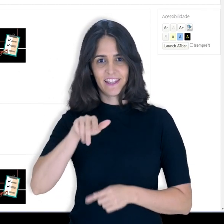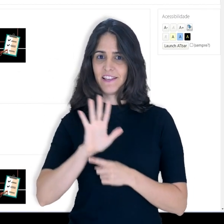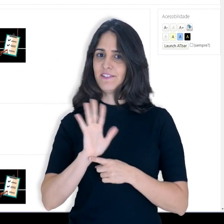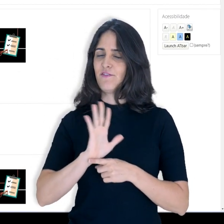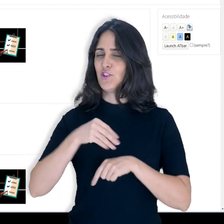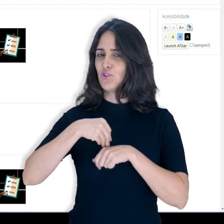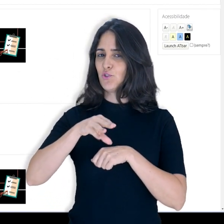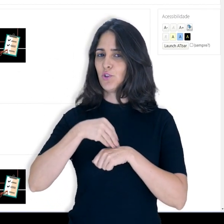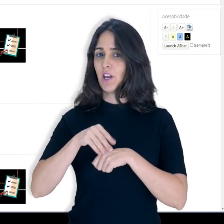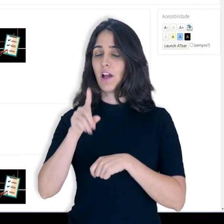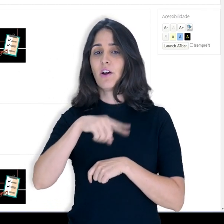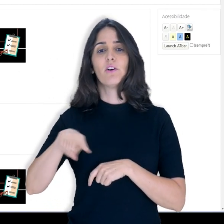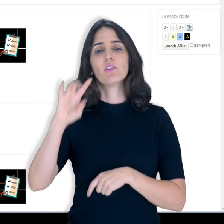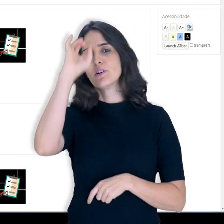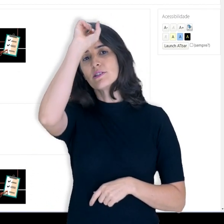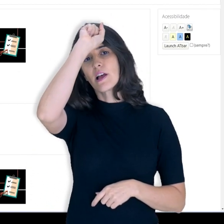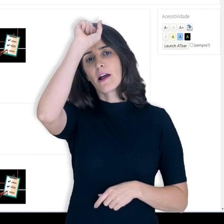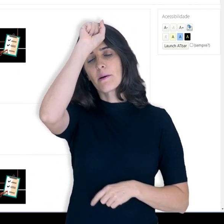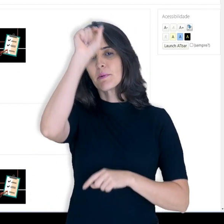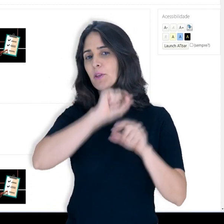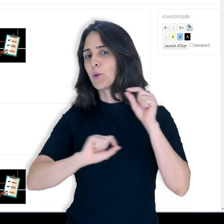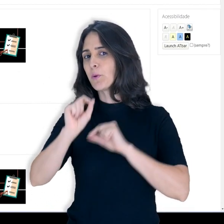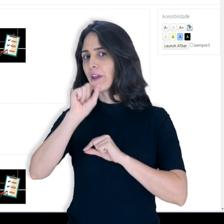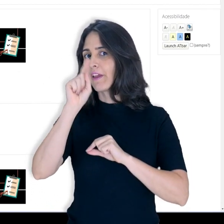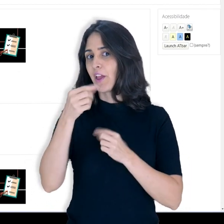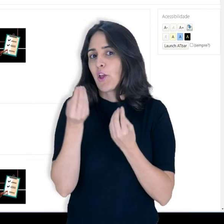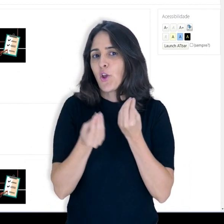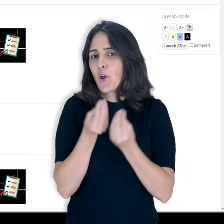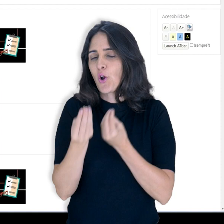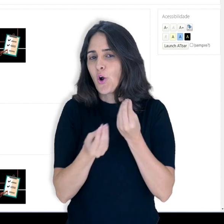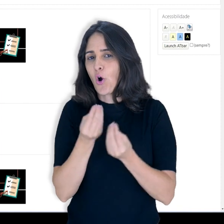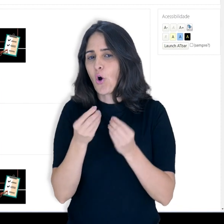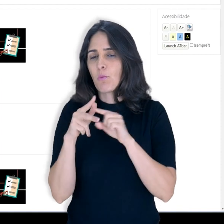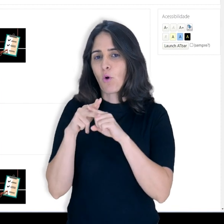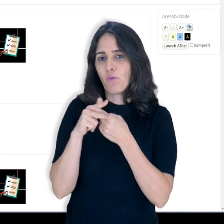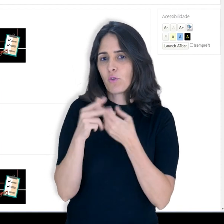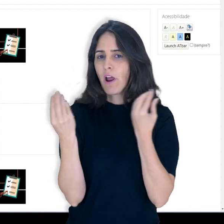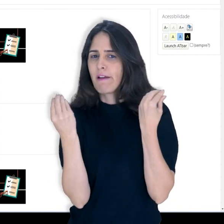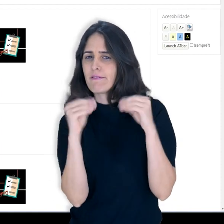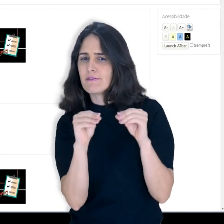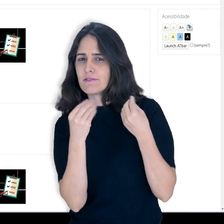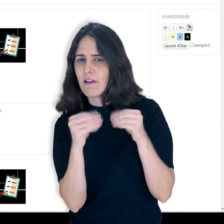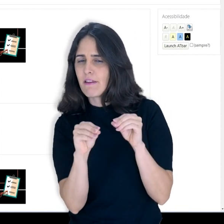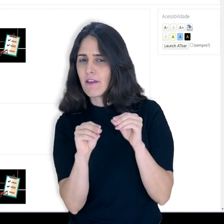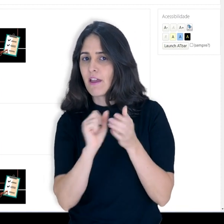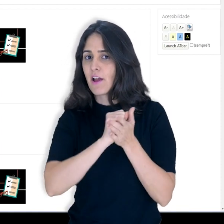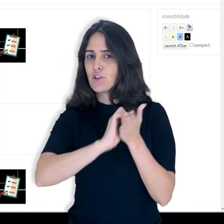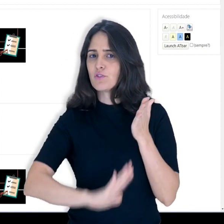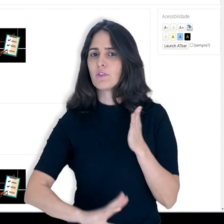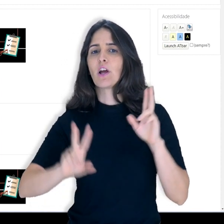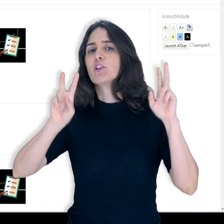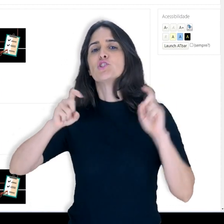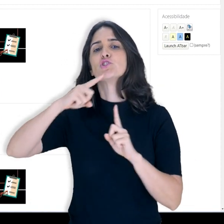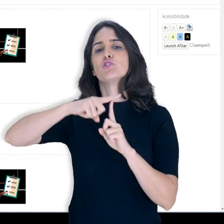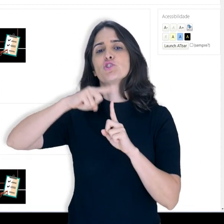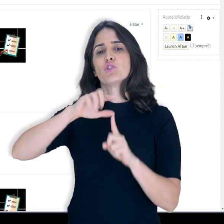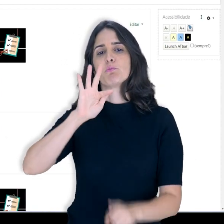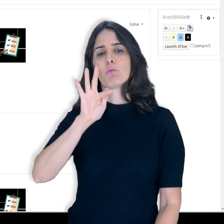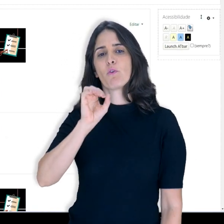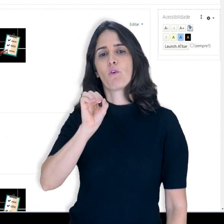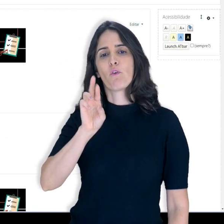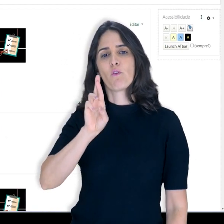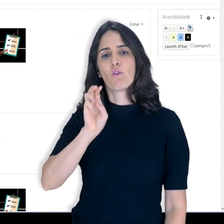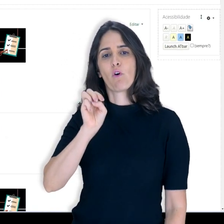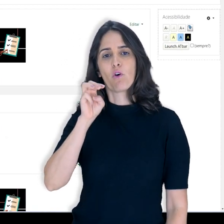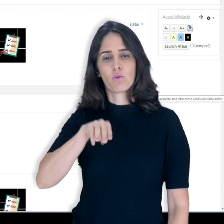Olá, neste vídeo tutorial vamos aprender a inserir e configurar a atividade fórum. Para isso